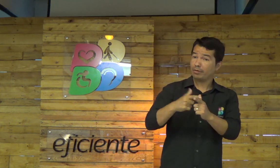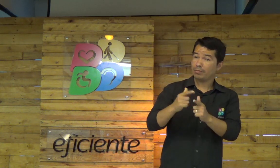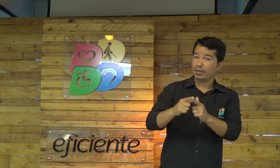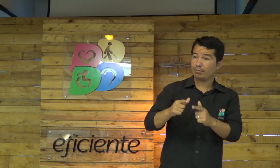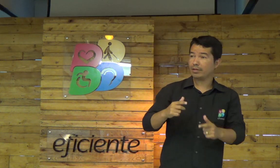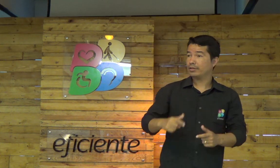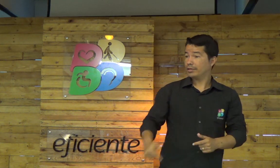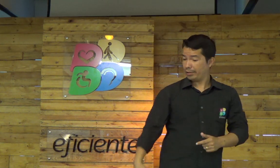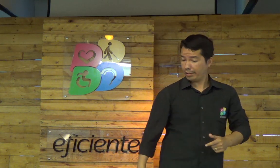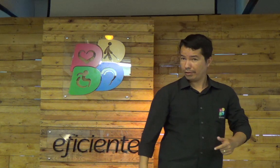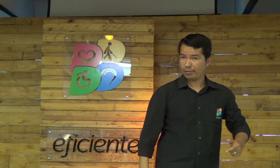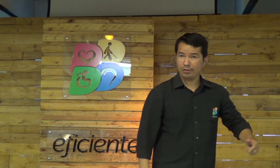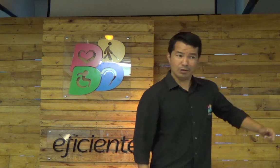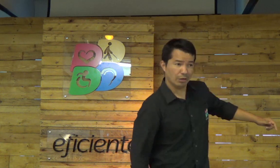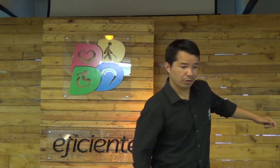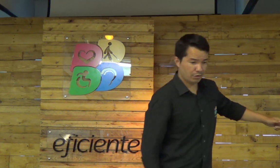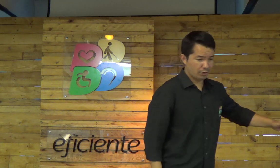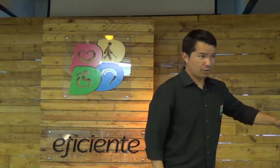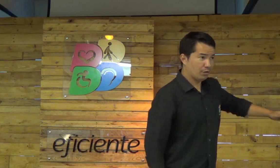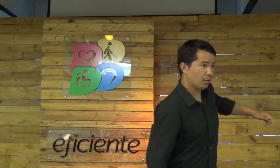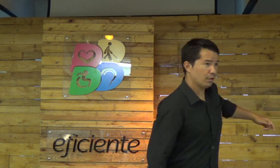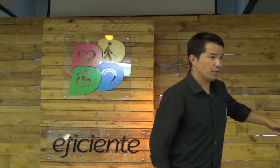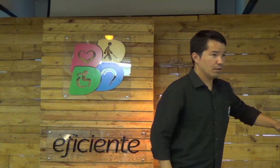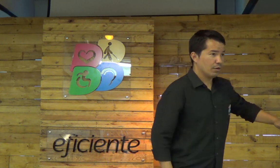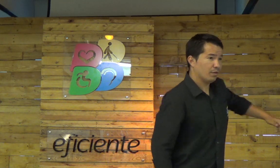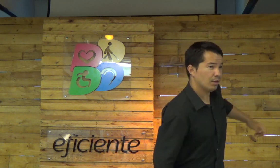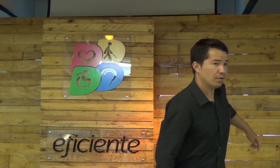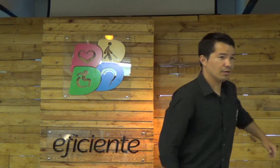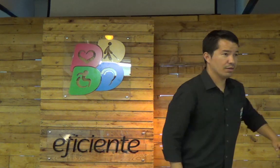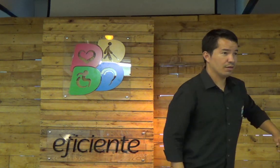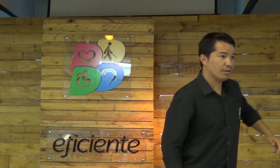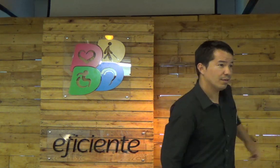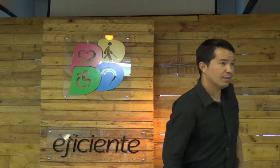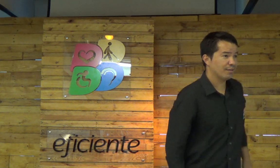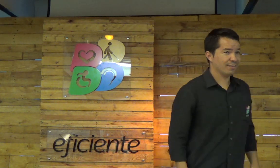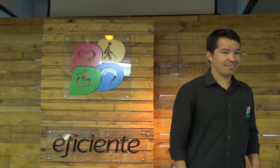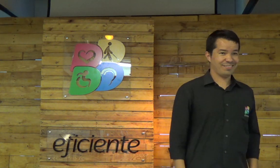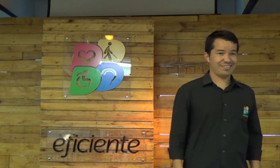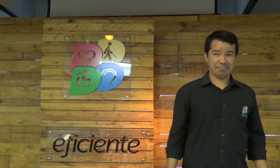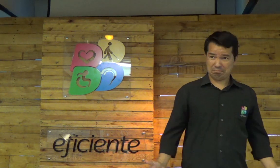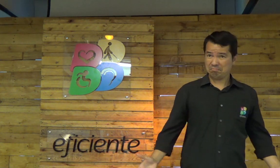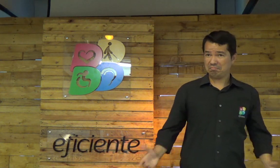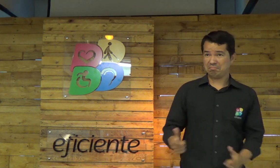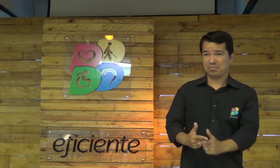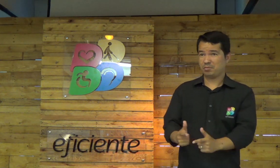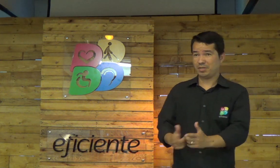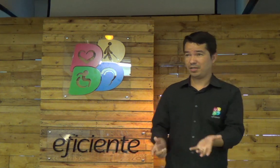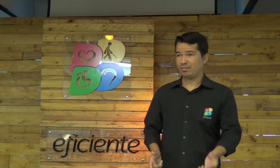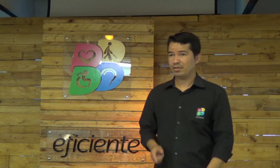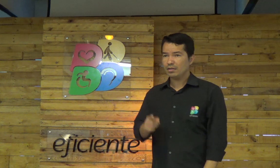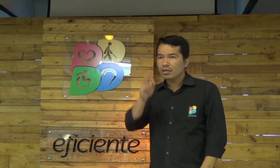Ele tinha um problema. Ele andava ali com a sua perna mancando. Era um problema.